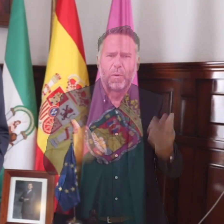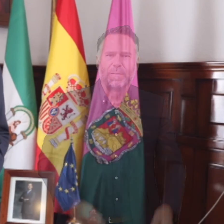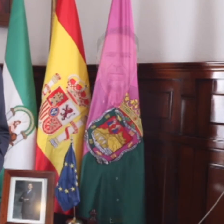Mucho ánimo.